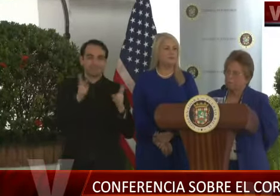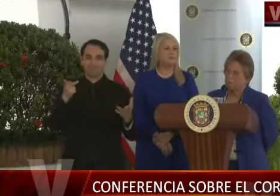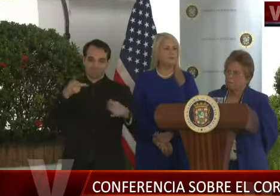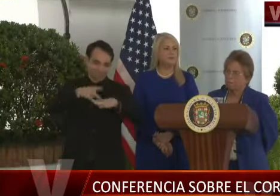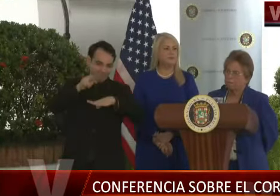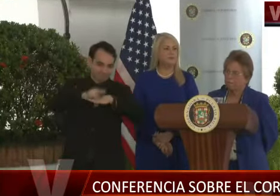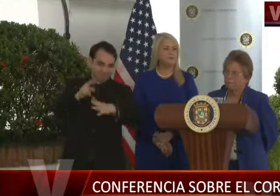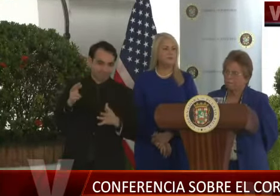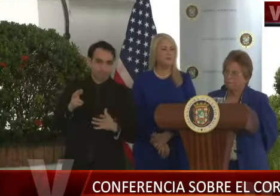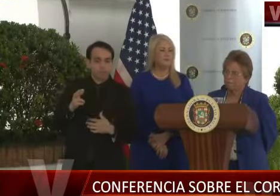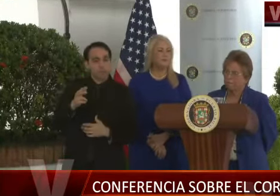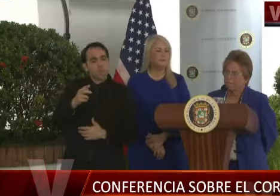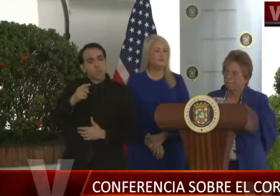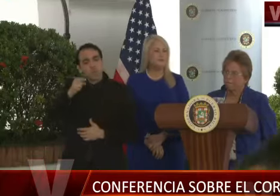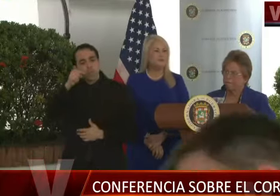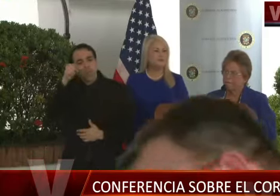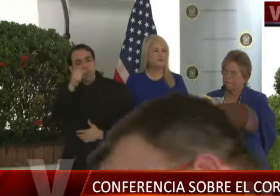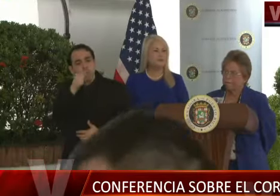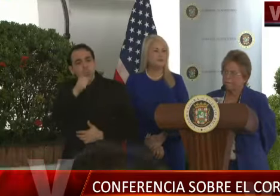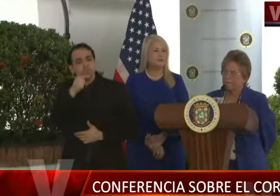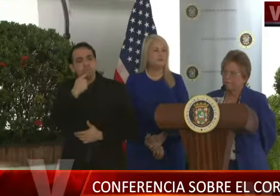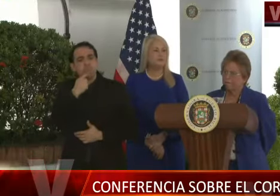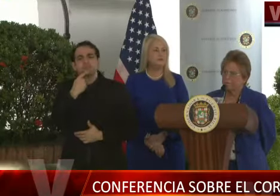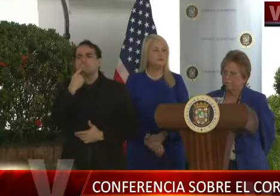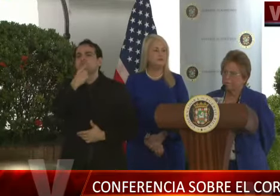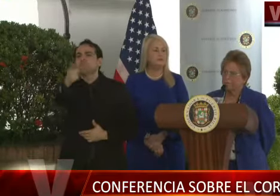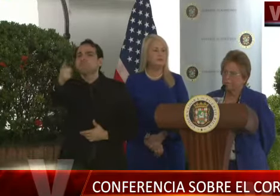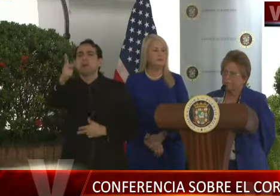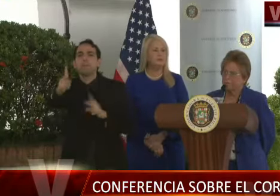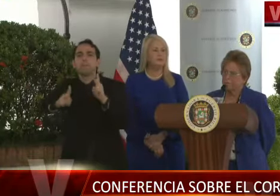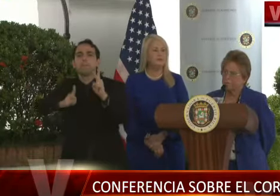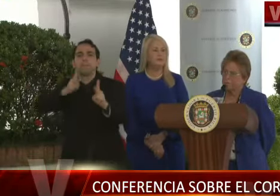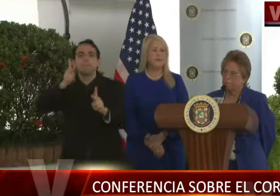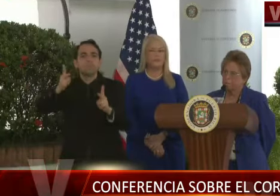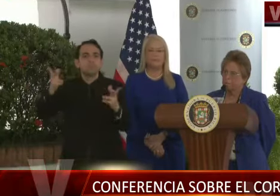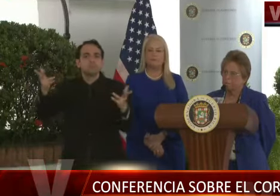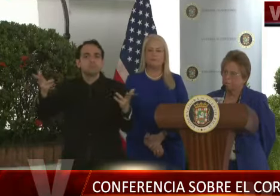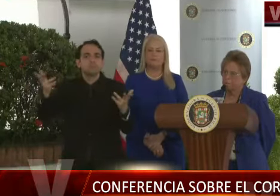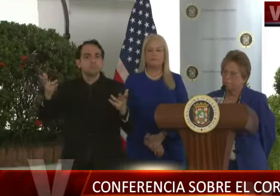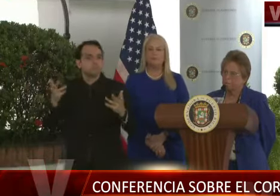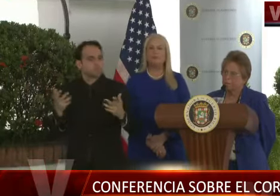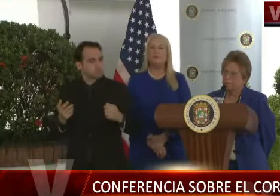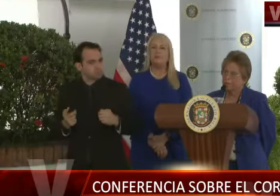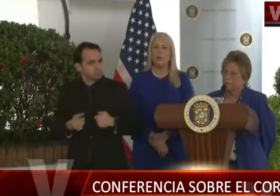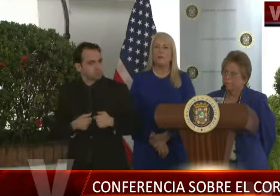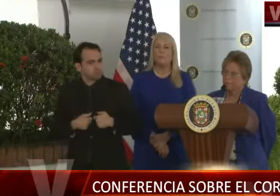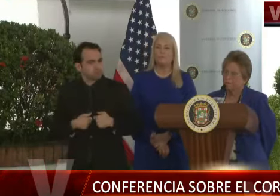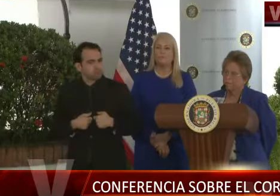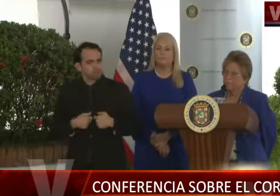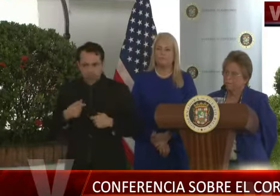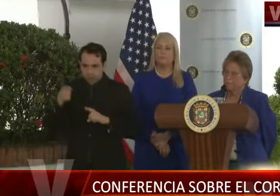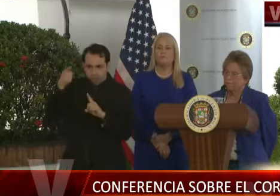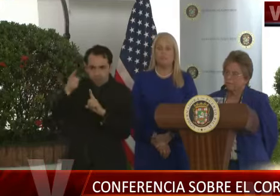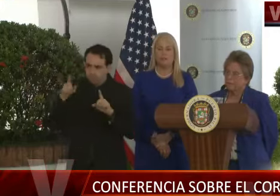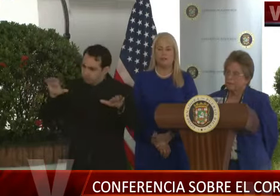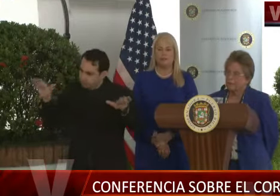¿Qué usted tiene que decirle a la ciudadanía para tomar acción sobre eso? Porque